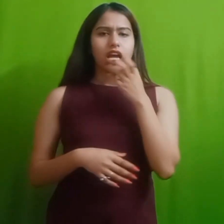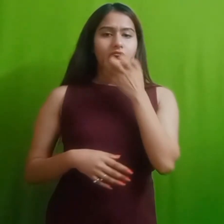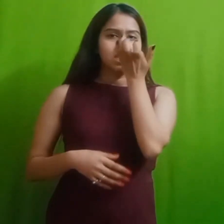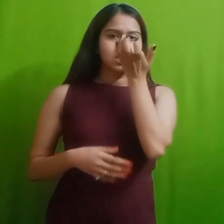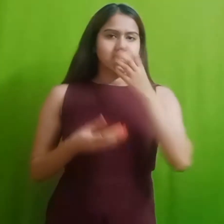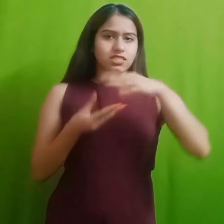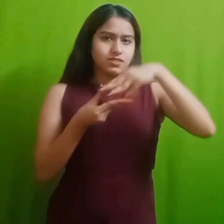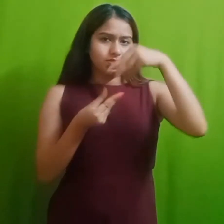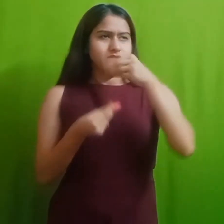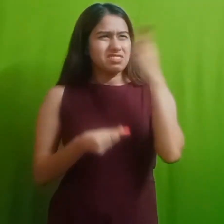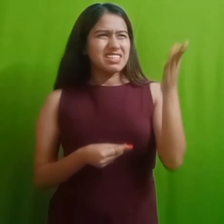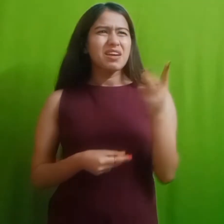नाशपाती का पेड देखने के लिए